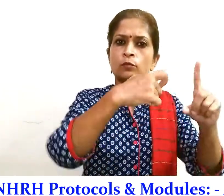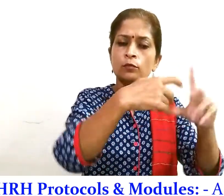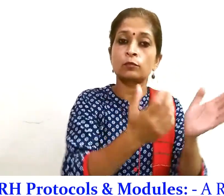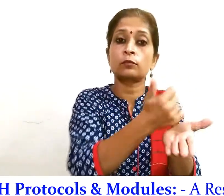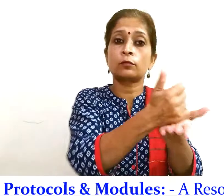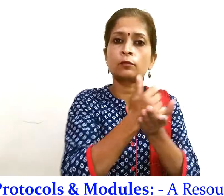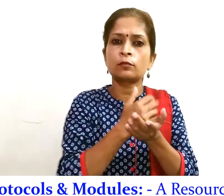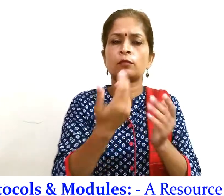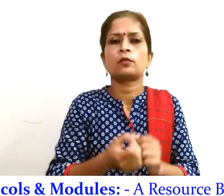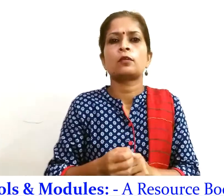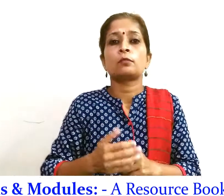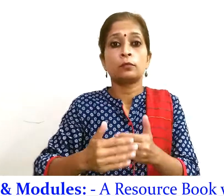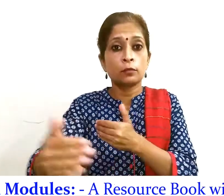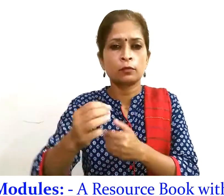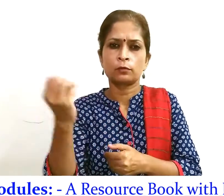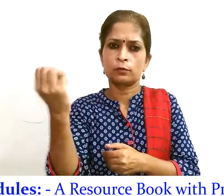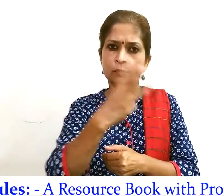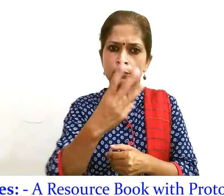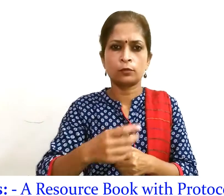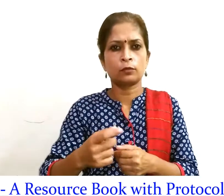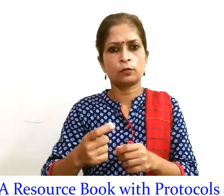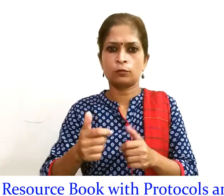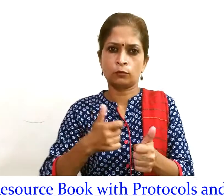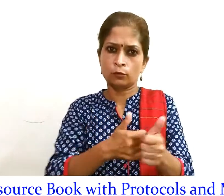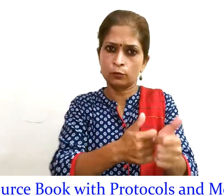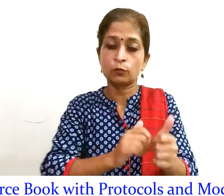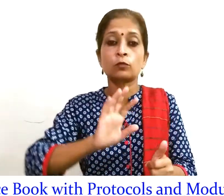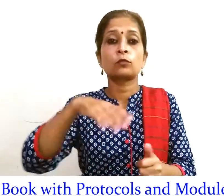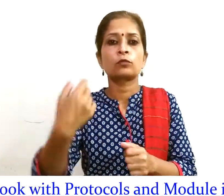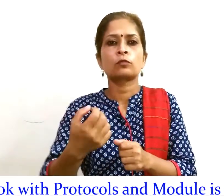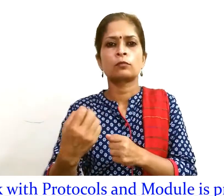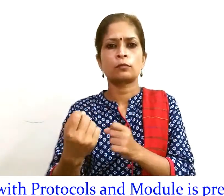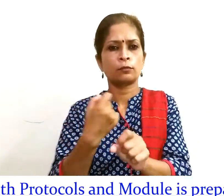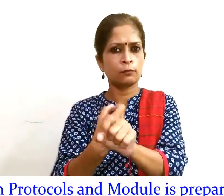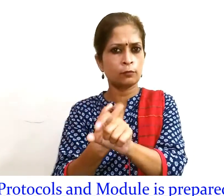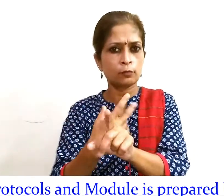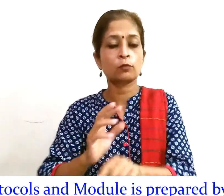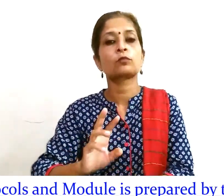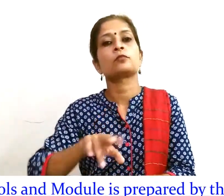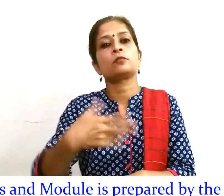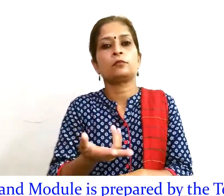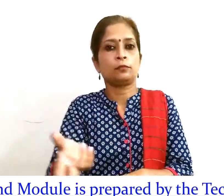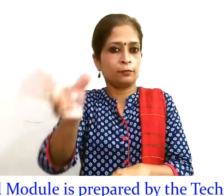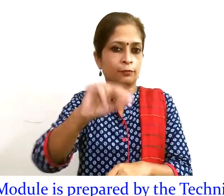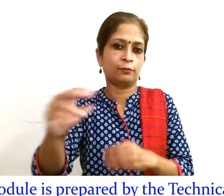हेल्पलाइन के तीन महिने के संचालन तथा प्राप्त प्रतिक्रियाओं के आधार पर पुनह संशोधित की जाएगी.